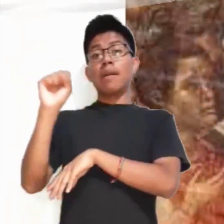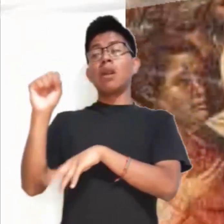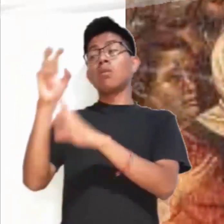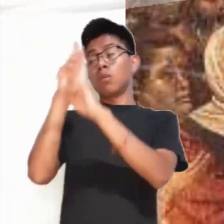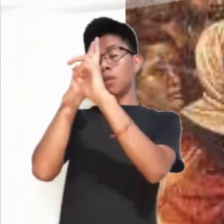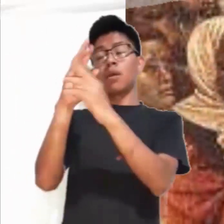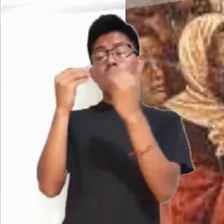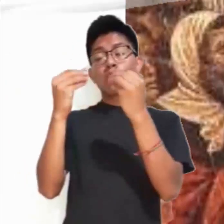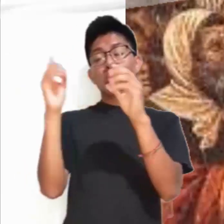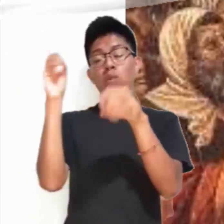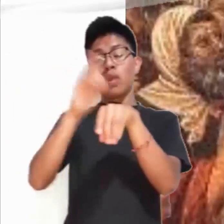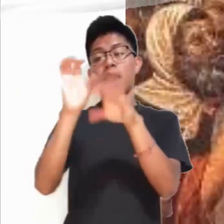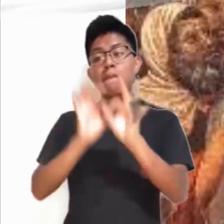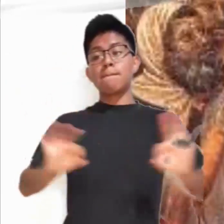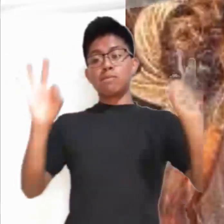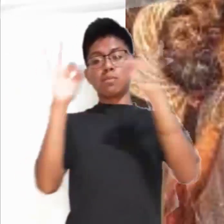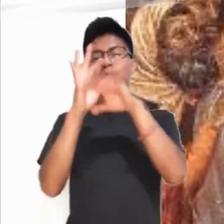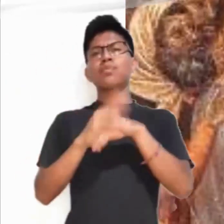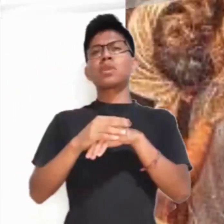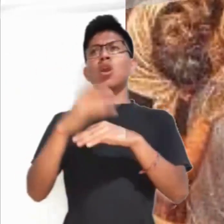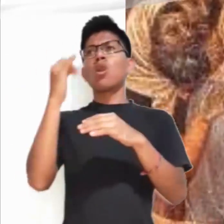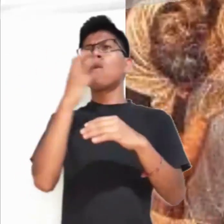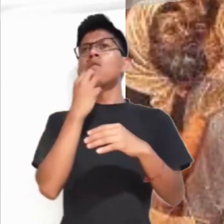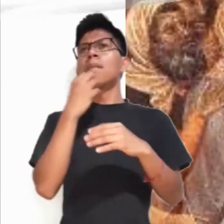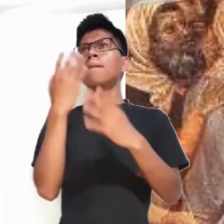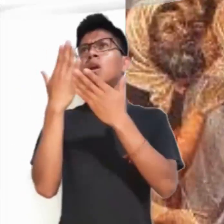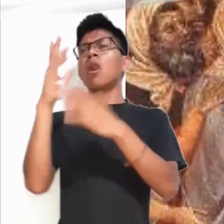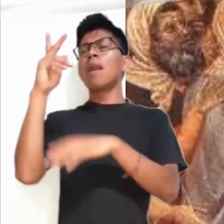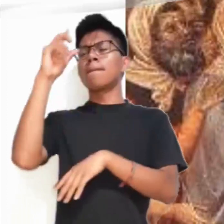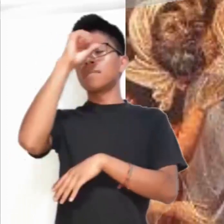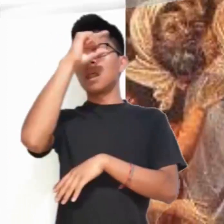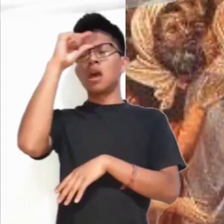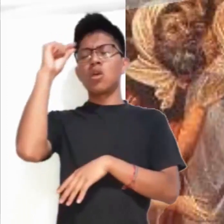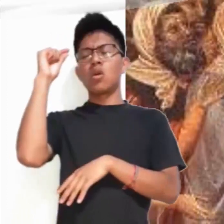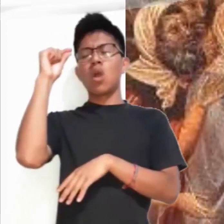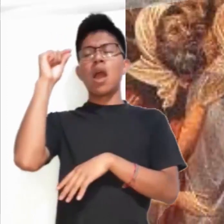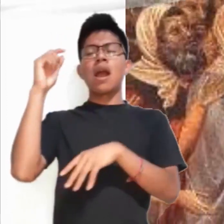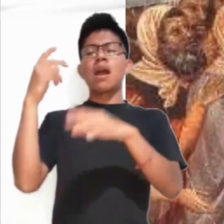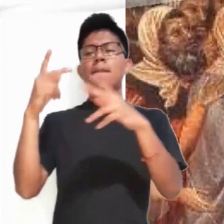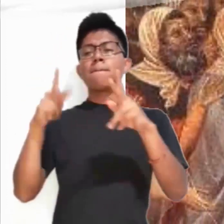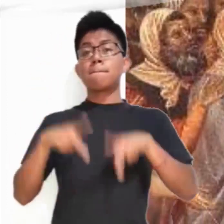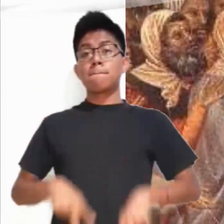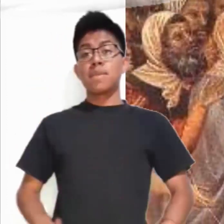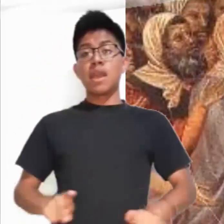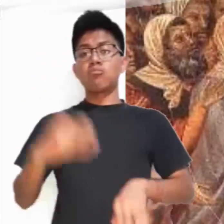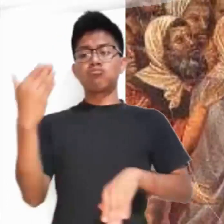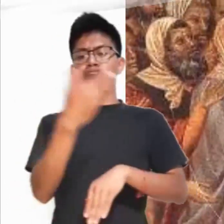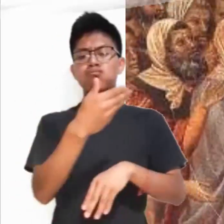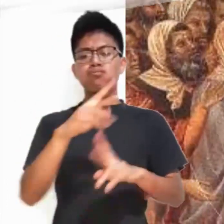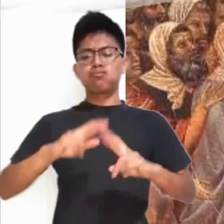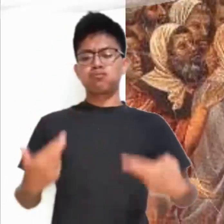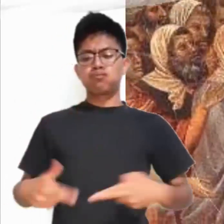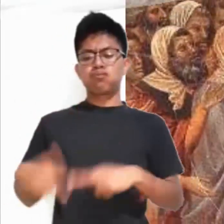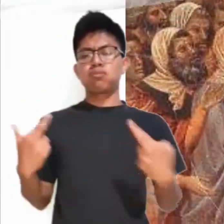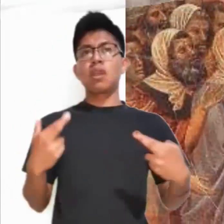los judíos pidieron a Pilato que les quebraran las piernas y los quitaran de la cruz. Fueron los